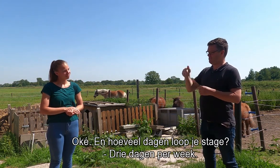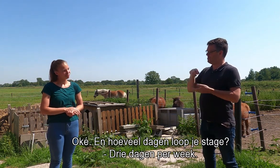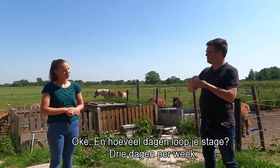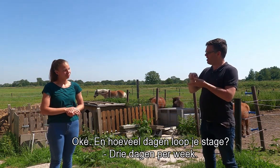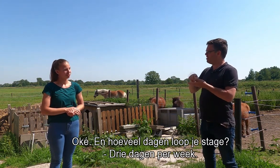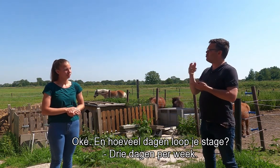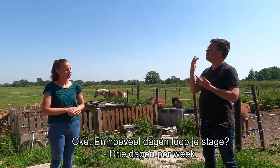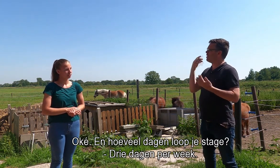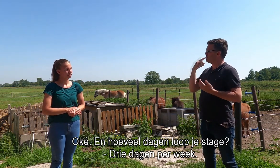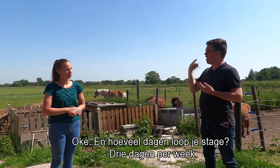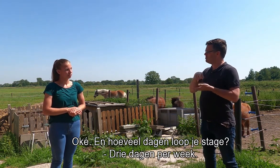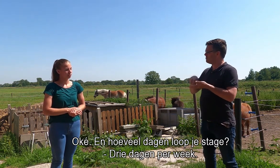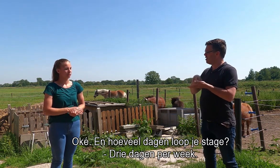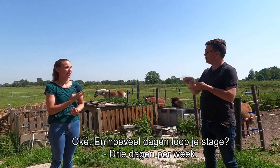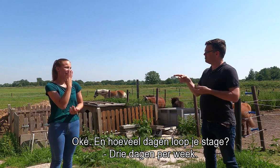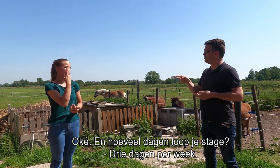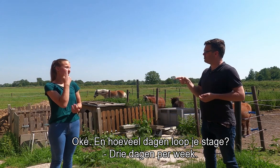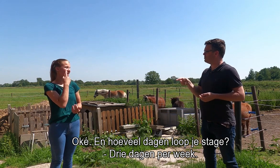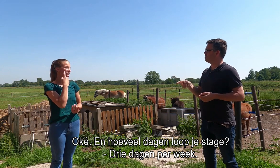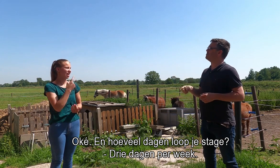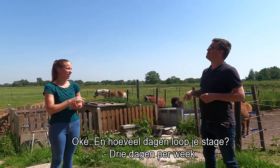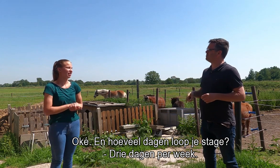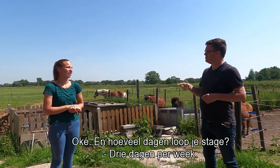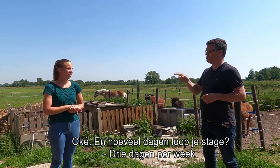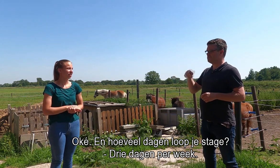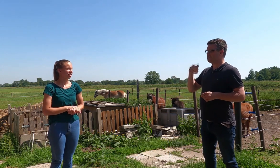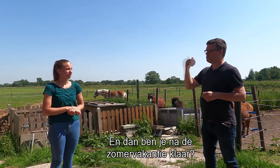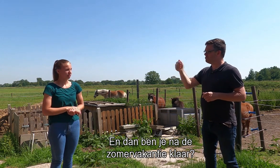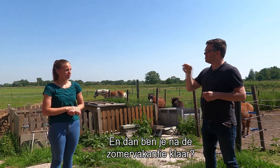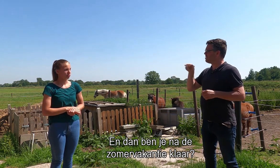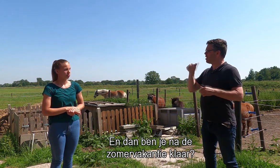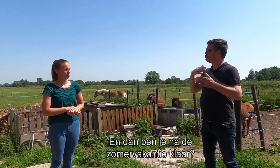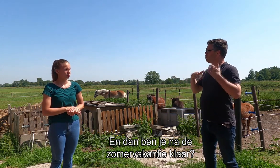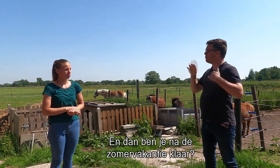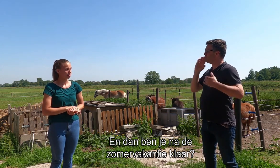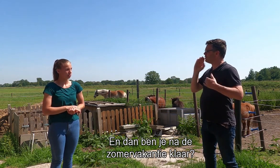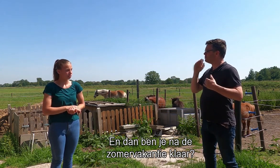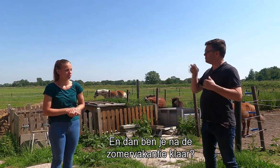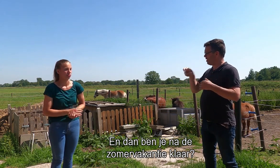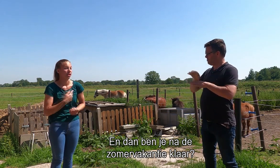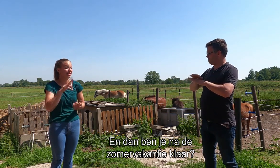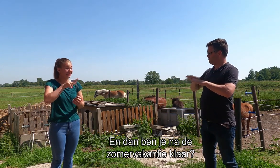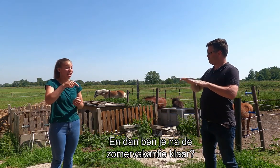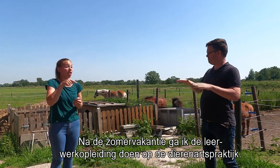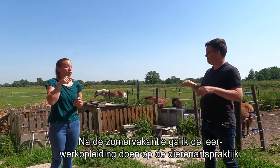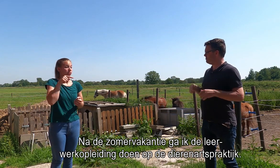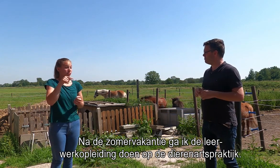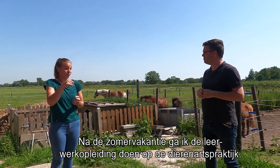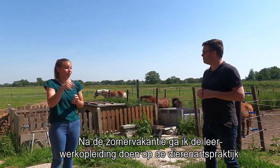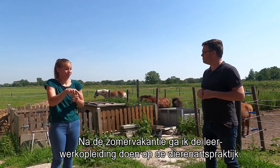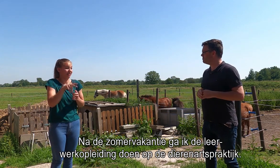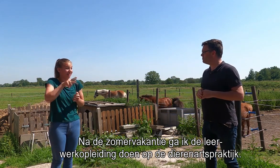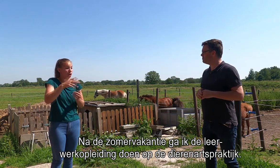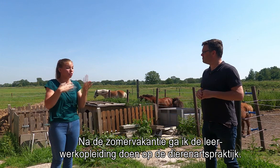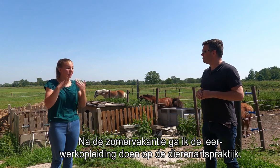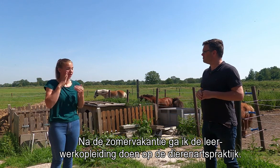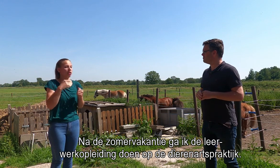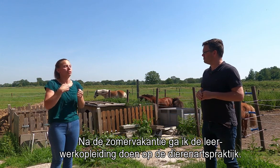hoeveel dagen loop je stage? Drie dagen per week. En dan ben je na de zomervakantie klaar? Na de zomervakantie ga ik de leer